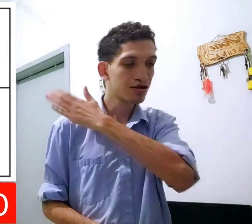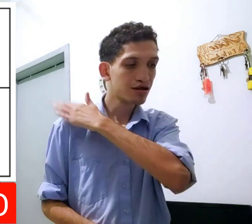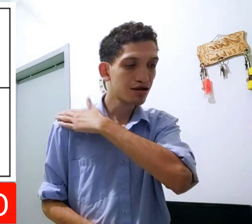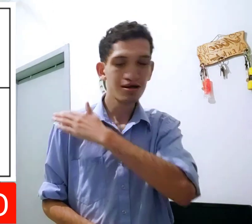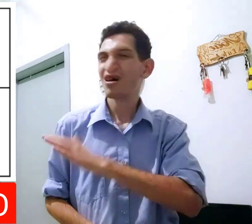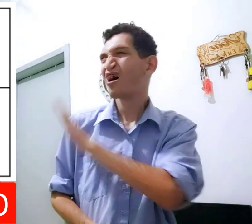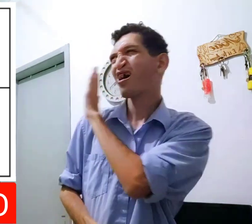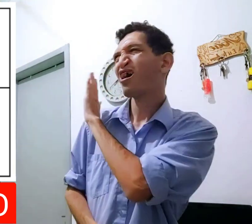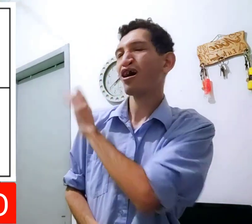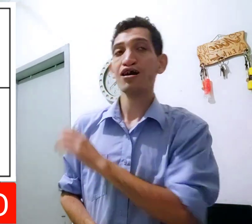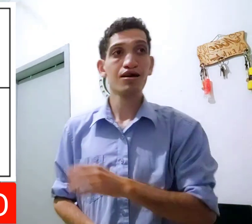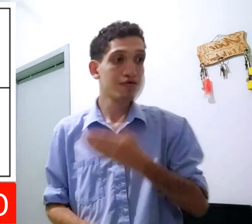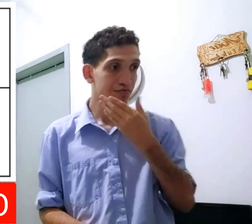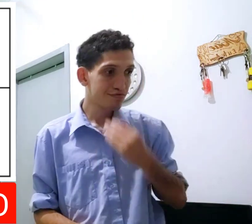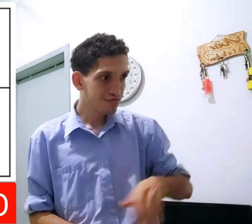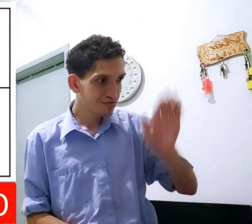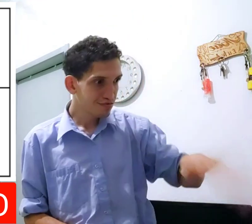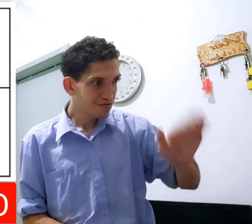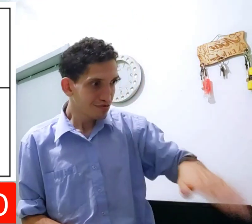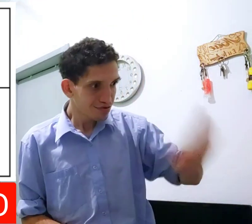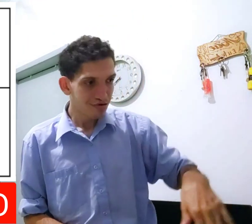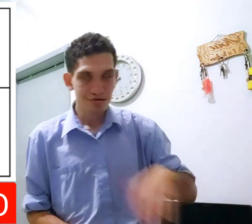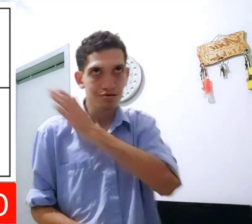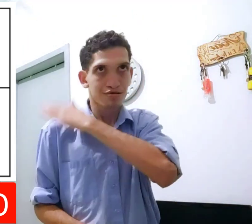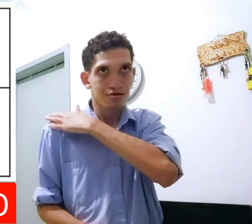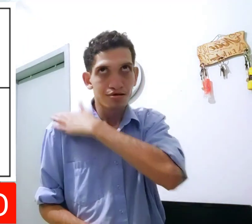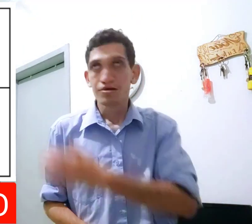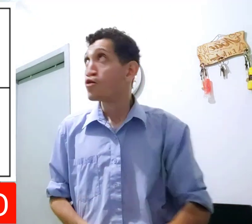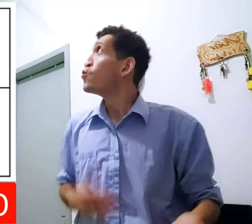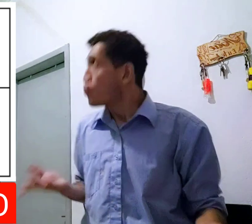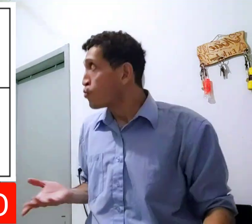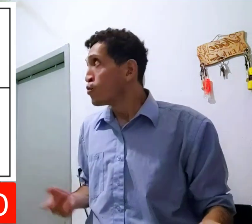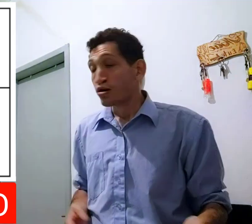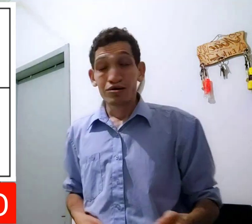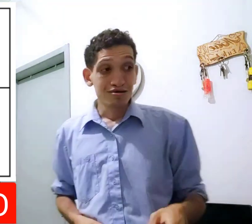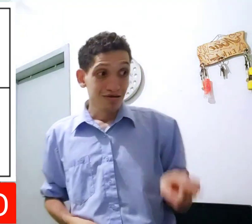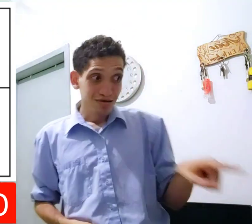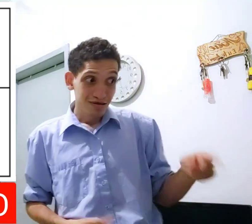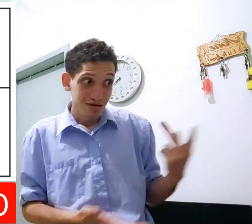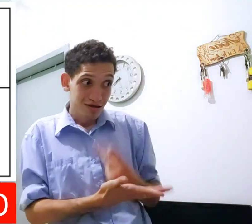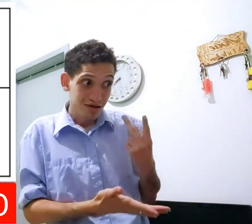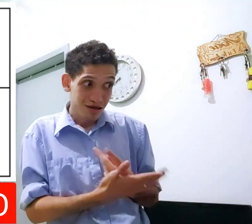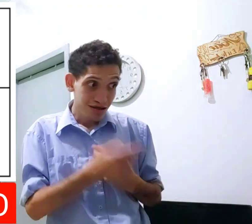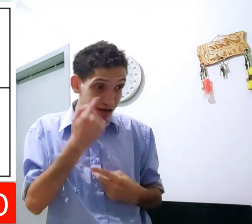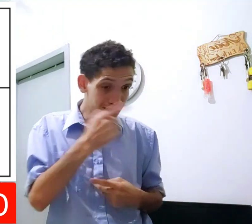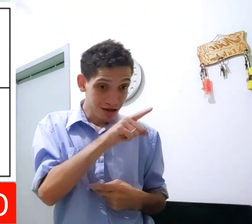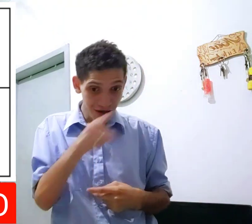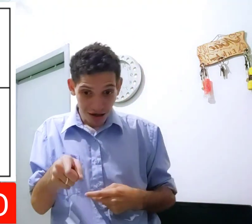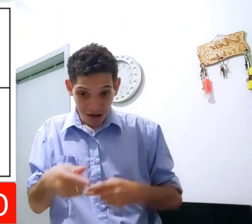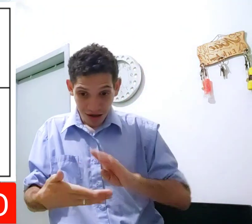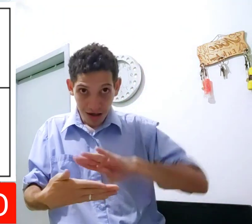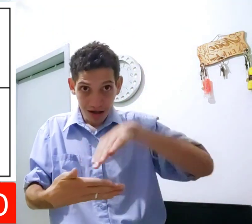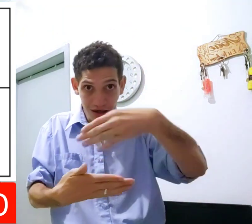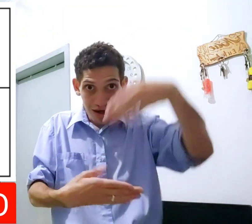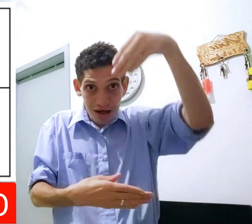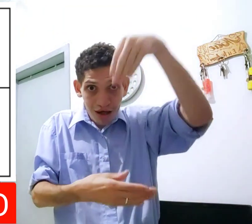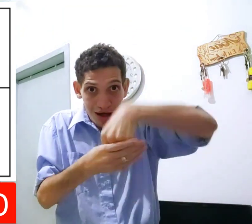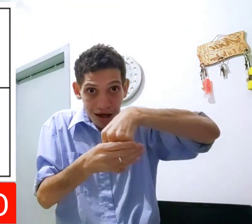Peraí, peraí. Peraí. Eu tenho que colocar o homem me chamando, me chamando. Meu, o que que foi? Ele, olha. Você é errado. Olha lá.